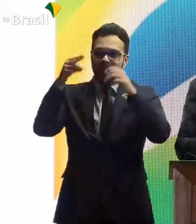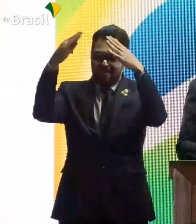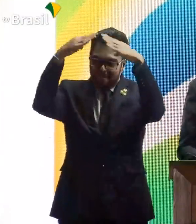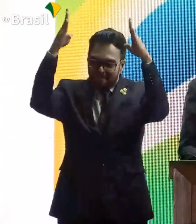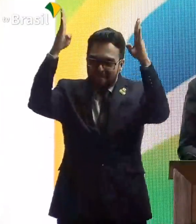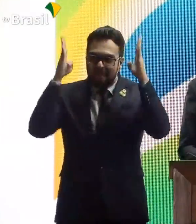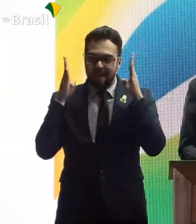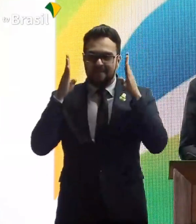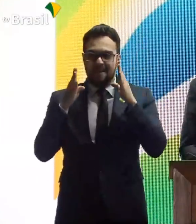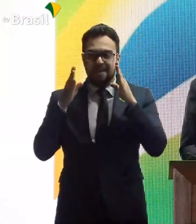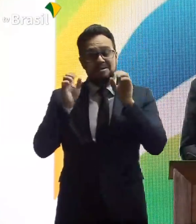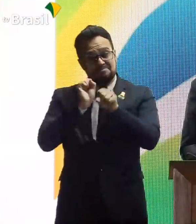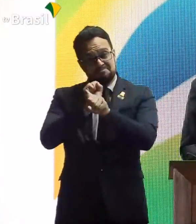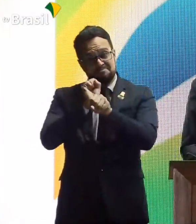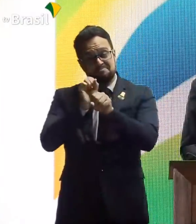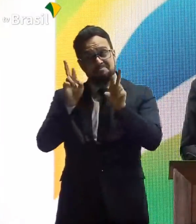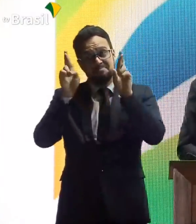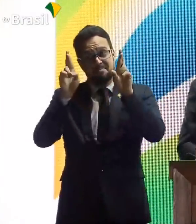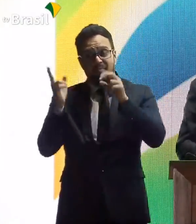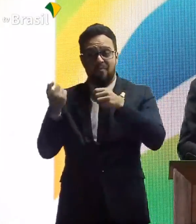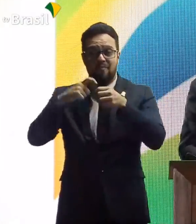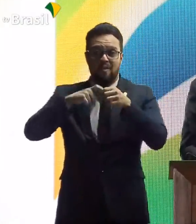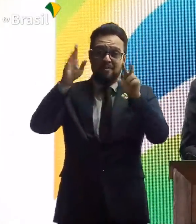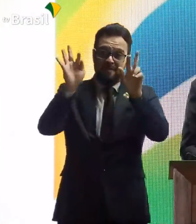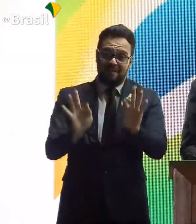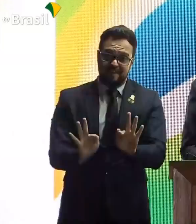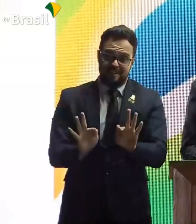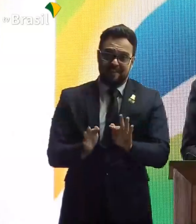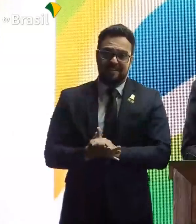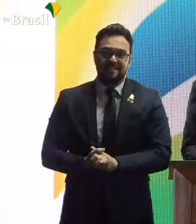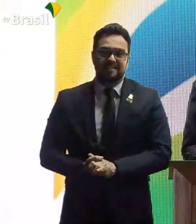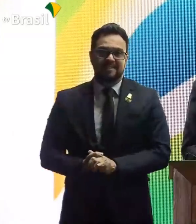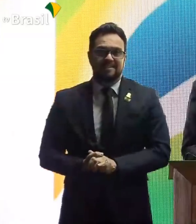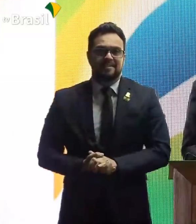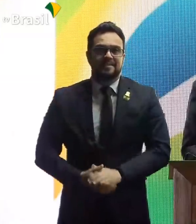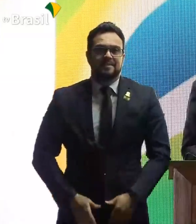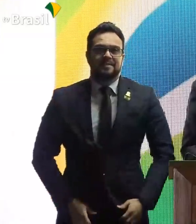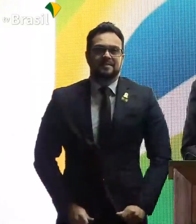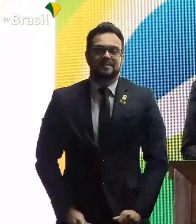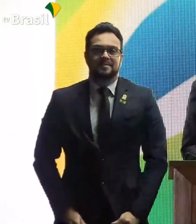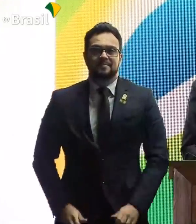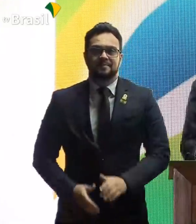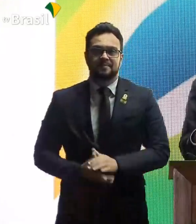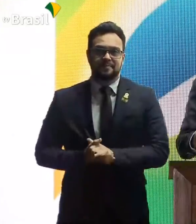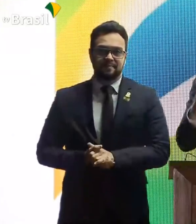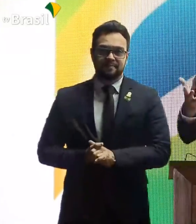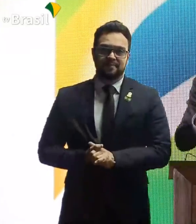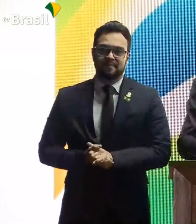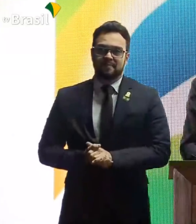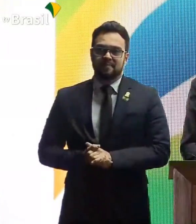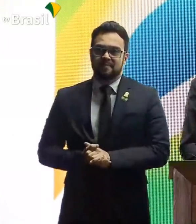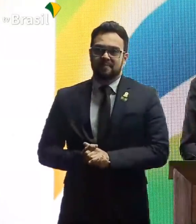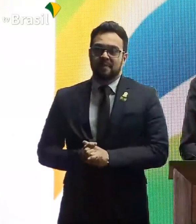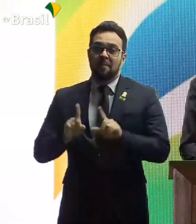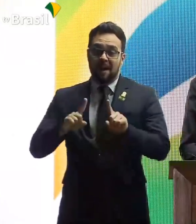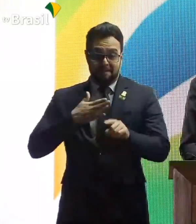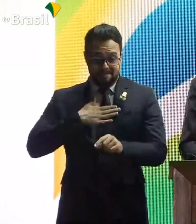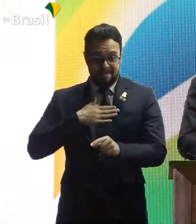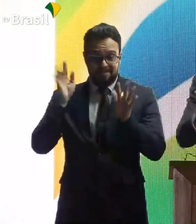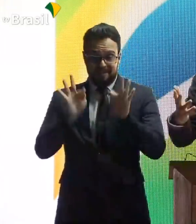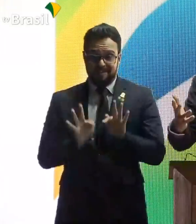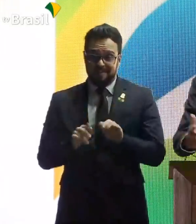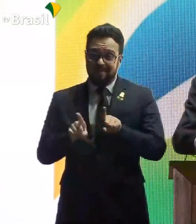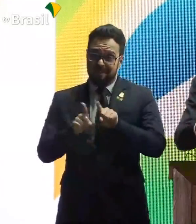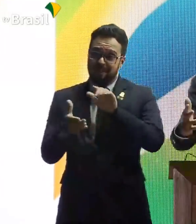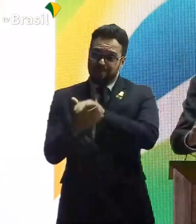Espero que ela volte feliz para cá. É tudo isso que eu quero. Mais nada. A minha felicidade é a felicidade dela.